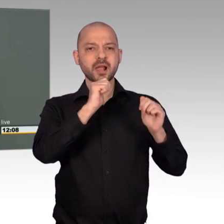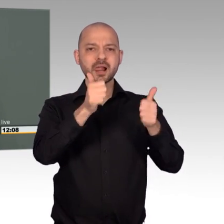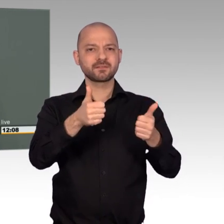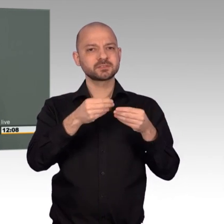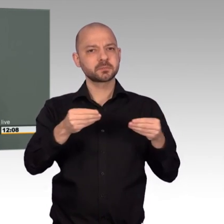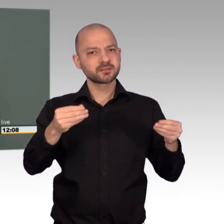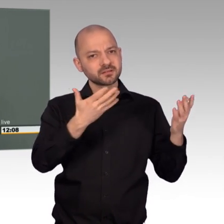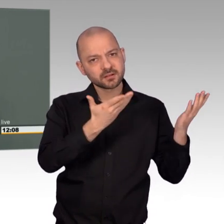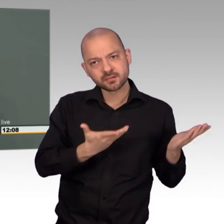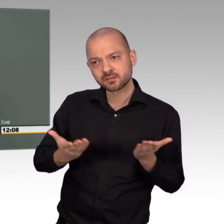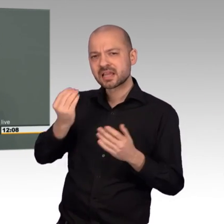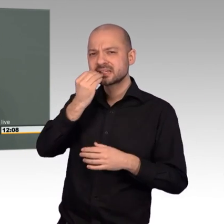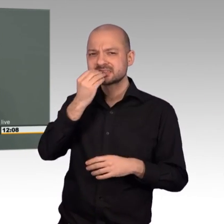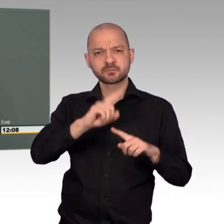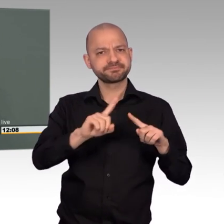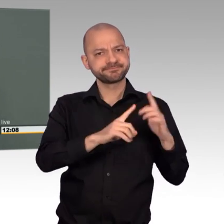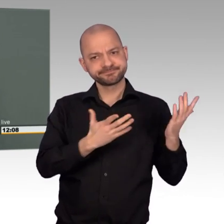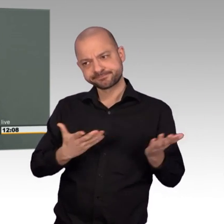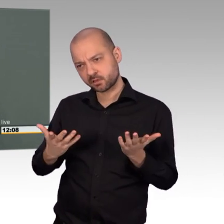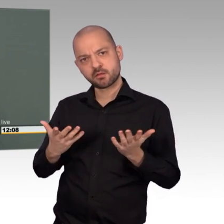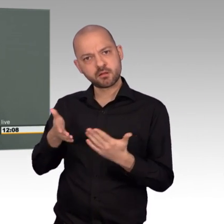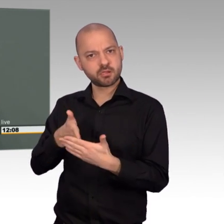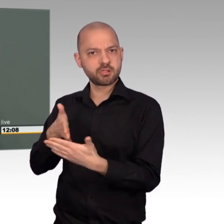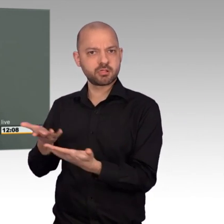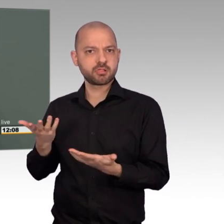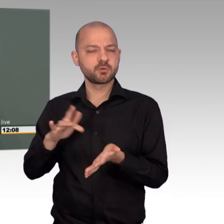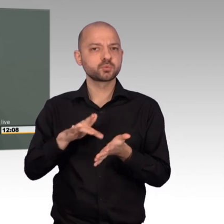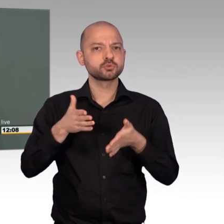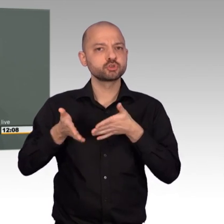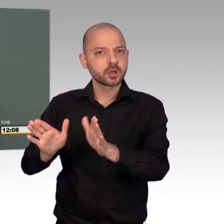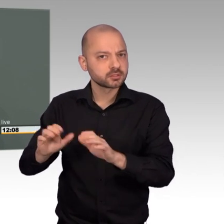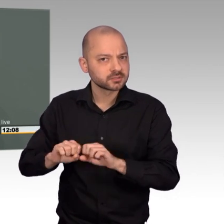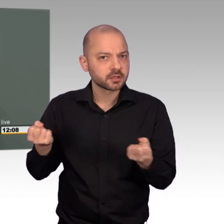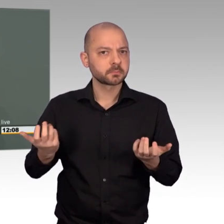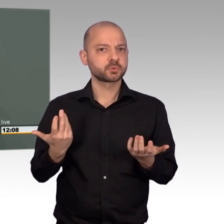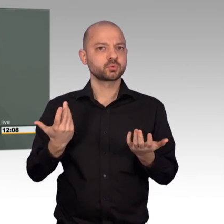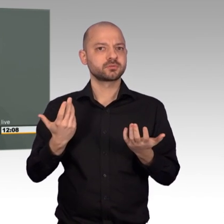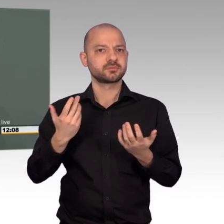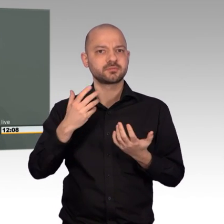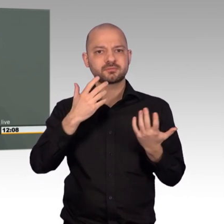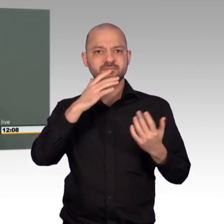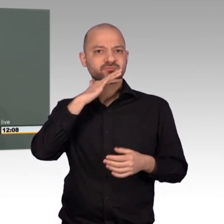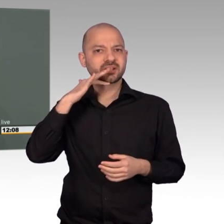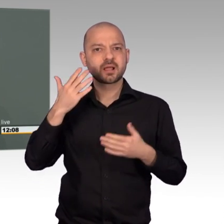Dadurch fehlen die Nahrungsmittel und Impfstoffe. Im Jemen ist jetzt nach der Cholera die Diphterie ausgebrochen.